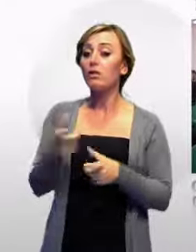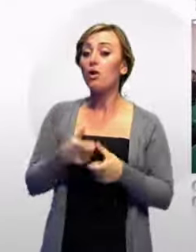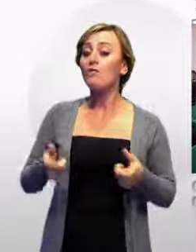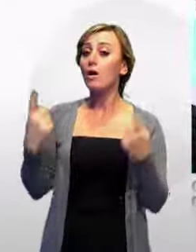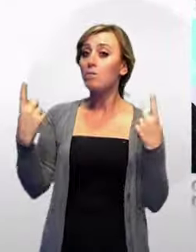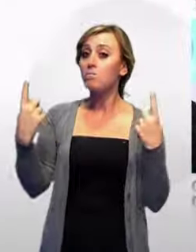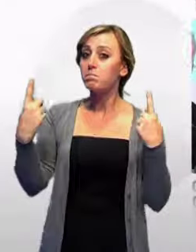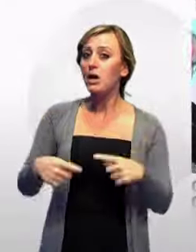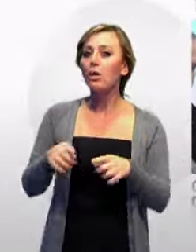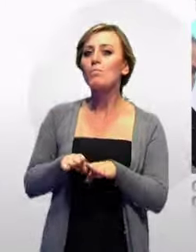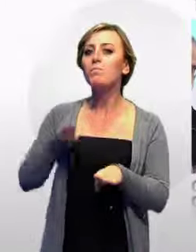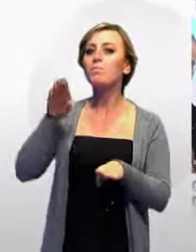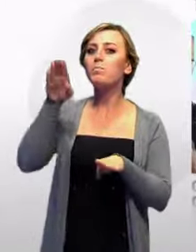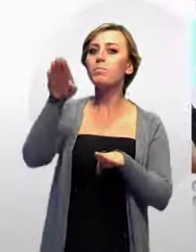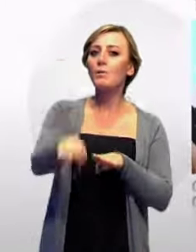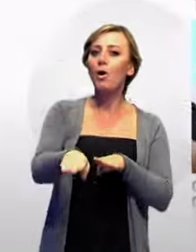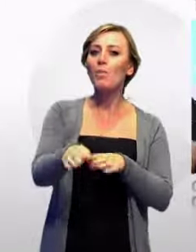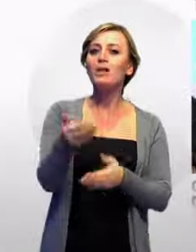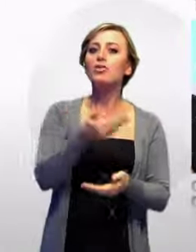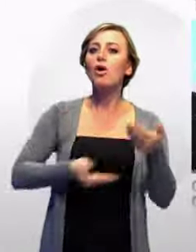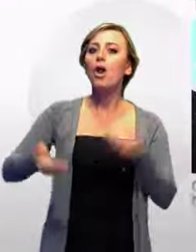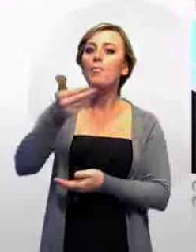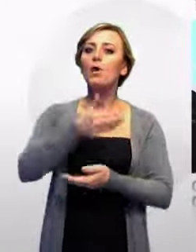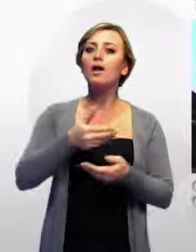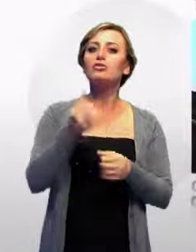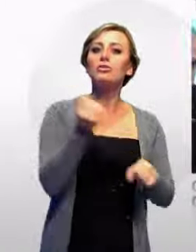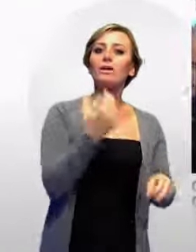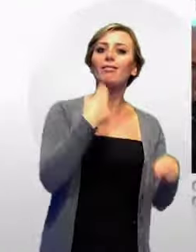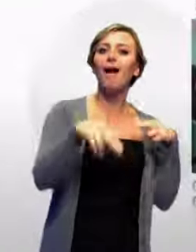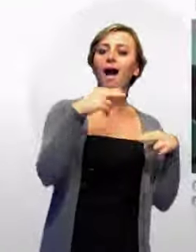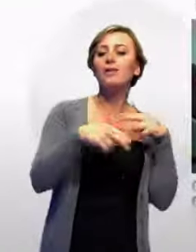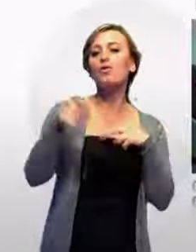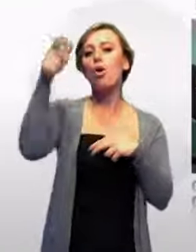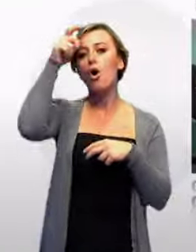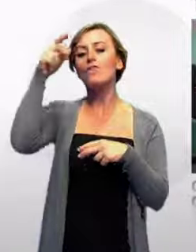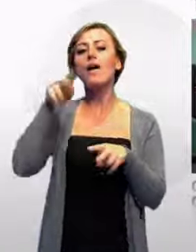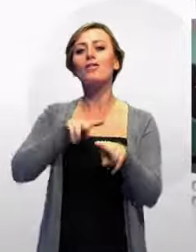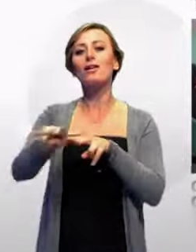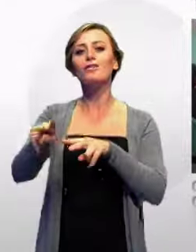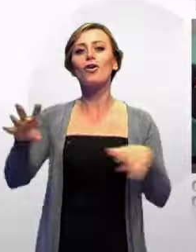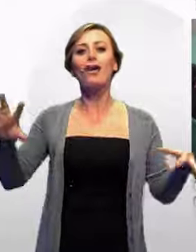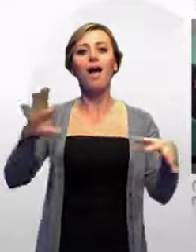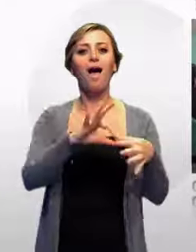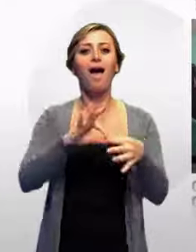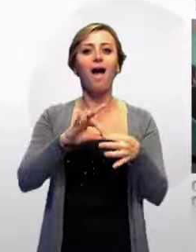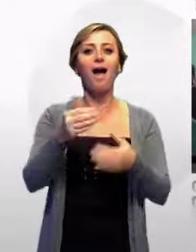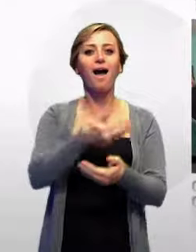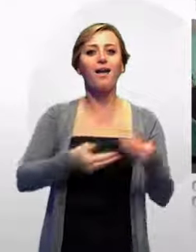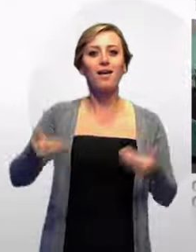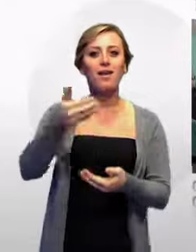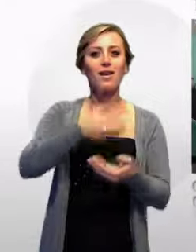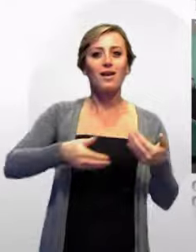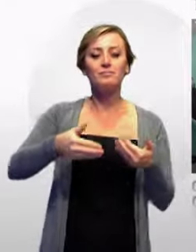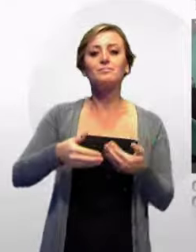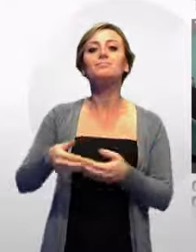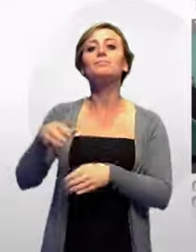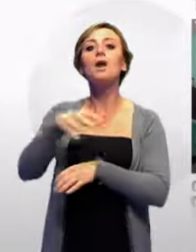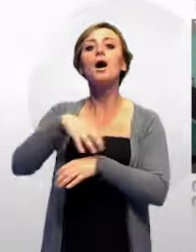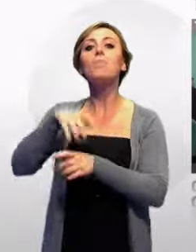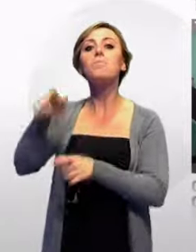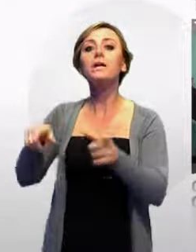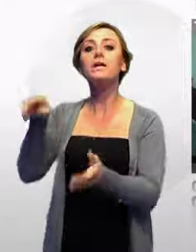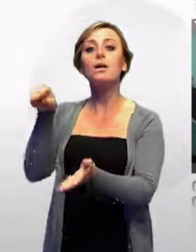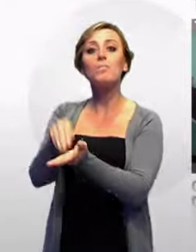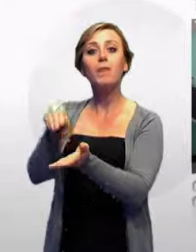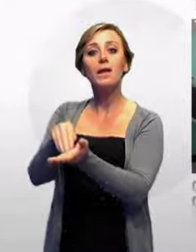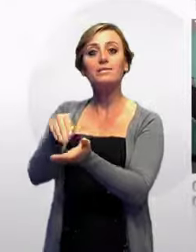collaborazione tra Taranto e il Governo nazionale. Rivolgendosi ai ministri, Santoro ha chiesto di farsi portavoce dei